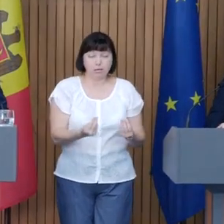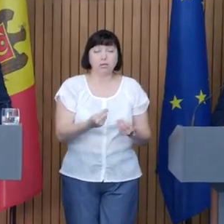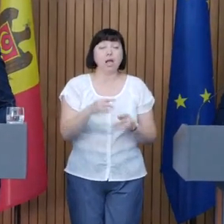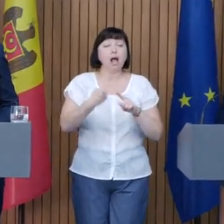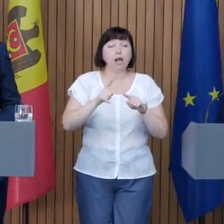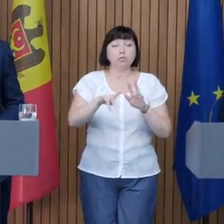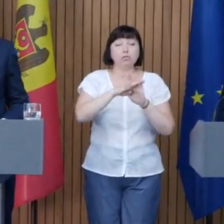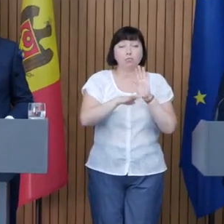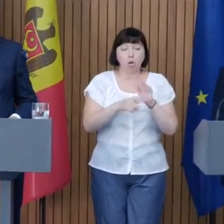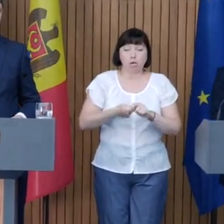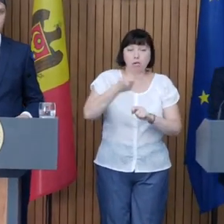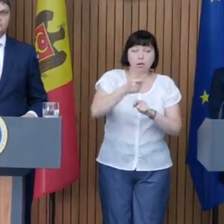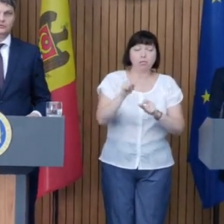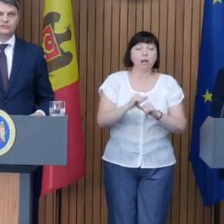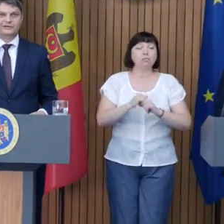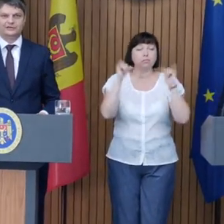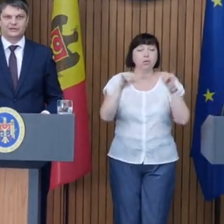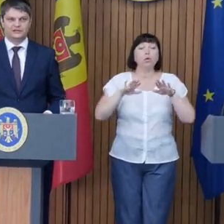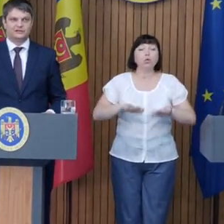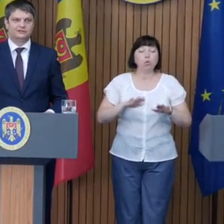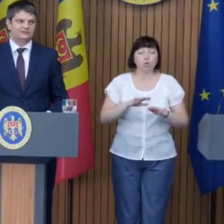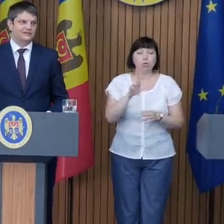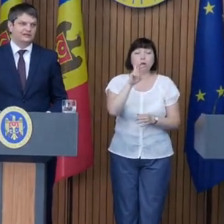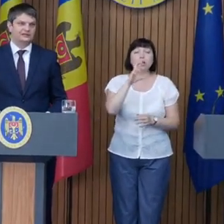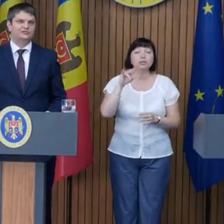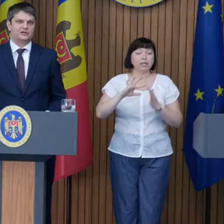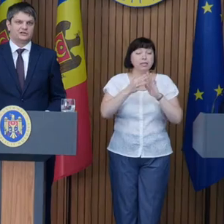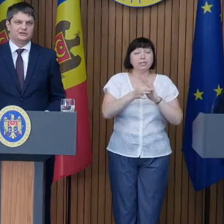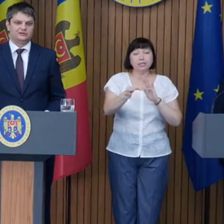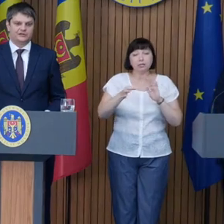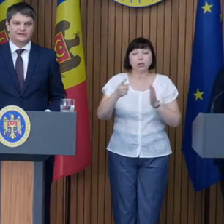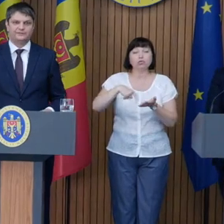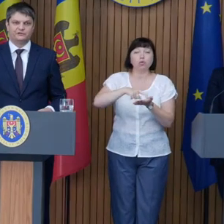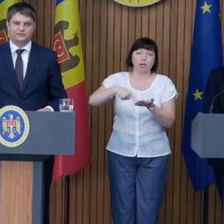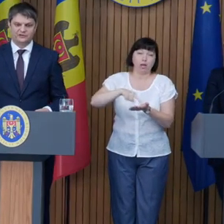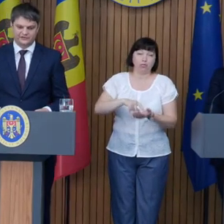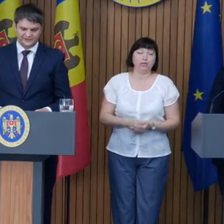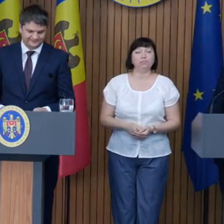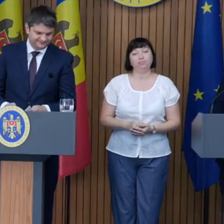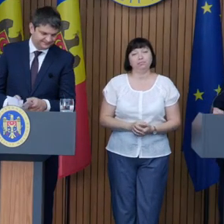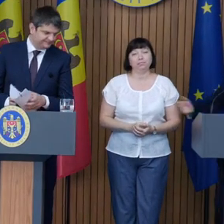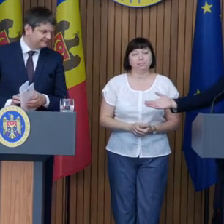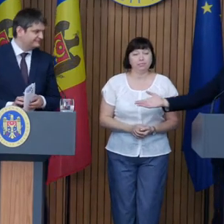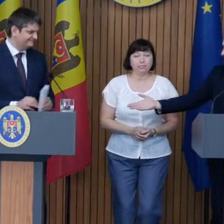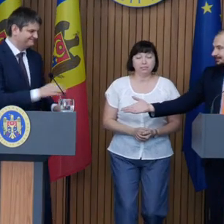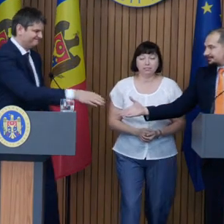program Pentru a crește numărul de locuri în creșe în satele și orașele noastre O zi bună să aveți!